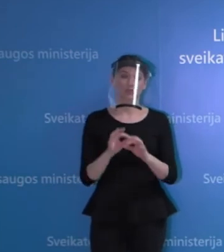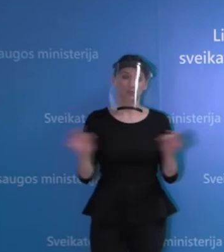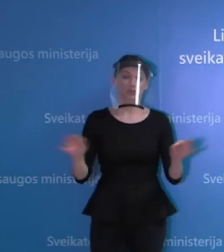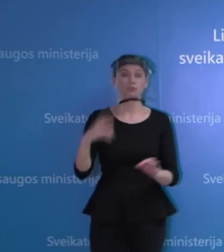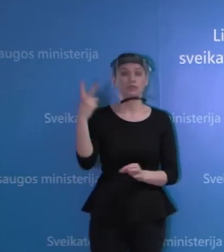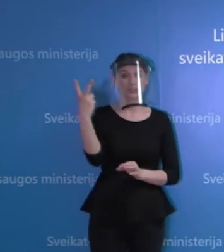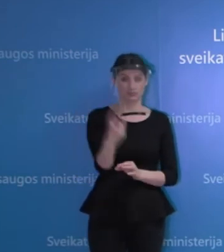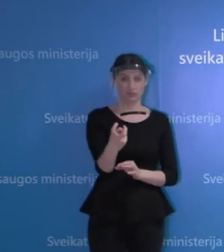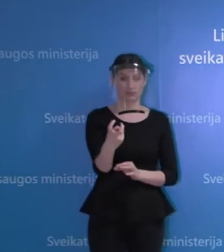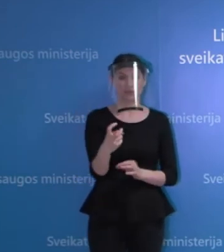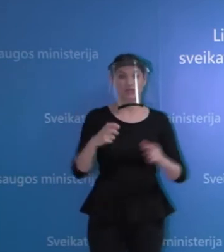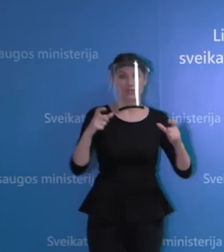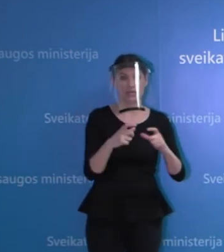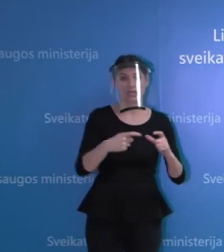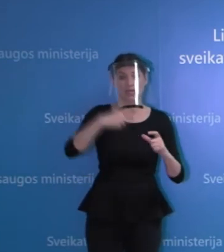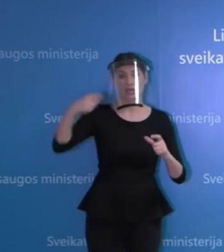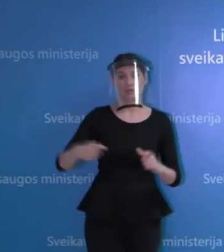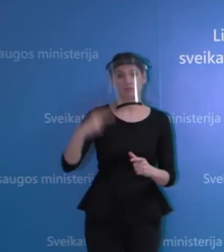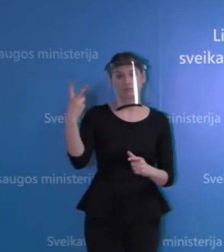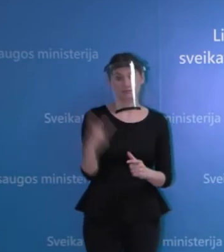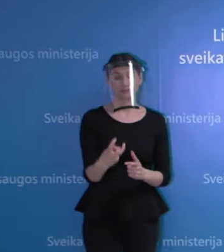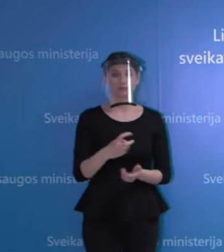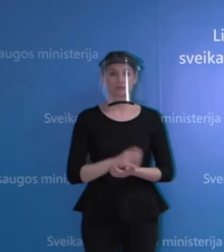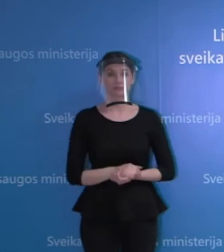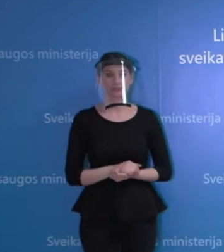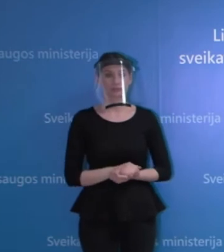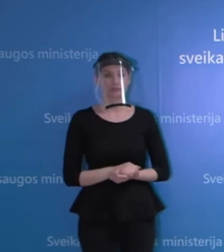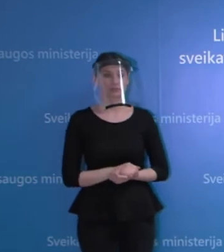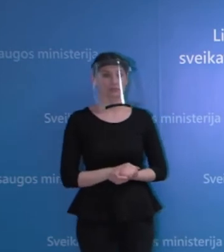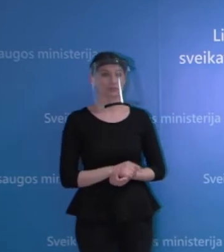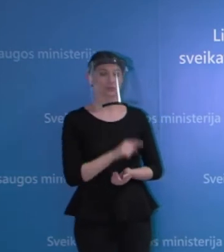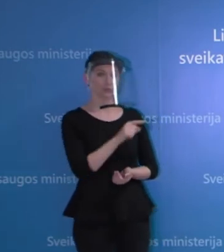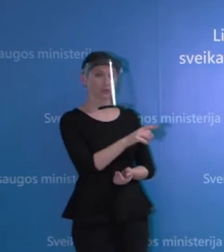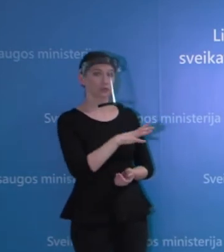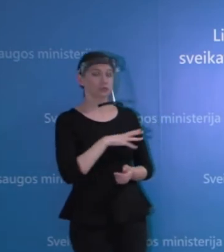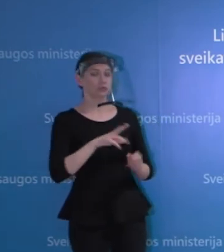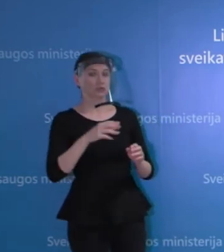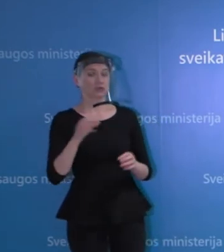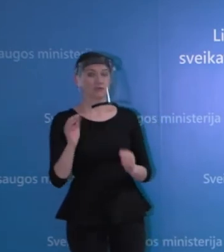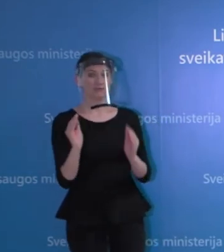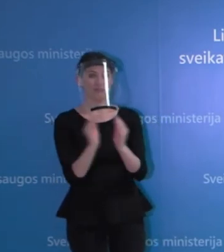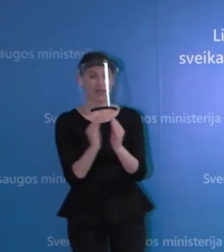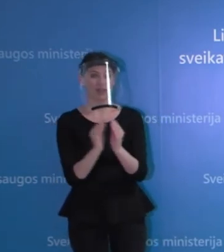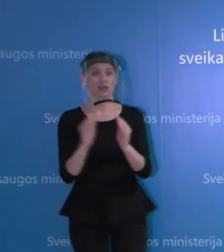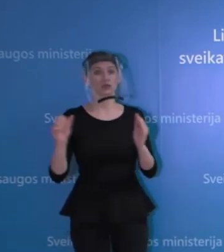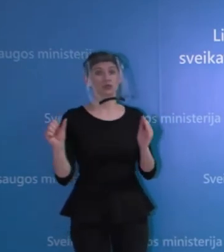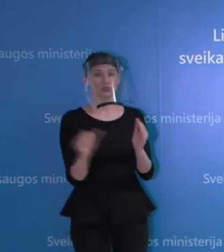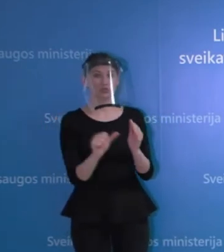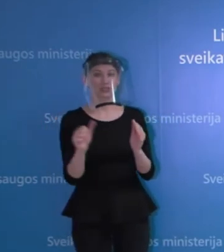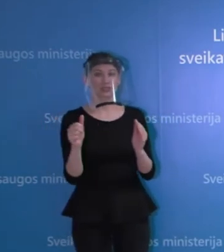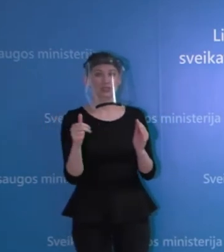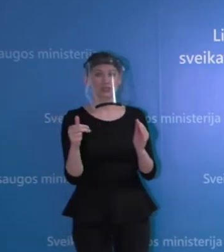dvi savaitės, bus siūloma pratesti dviem savaitėm. Ministriai, jūsų esat kalbėjęs, kad vėlykų savaitgalis, na, bus toksai